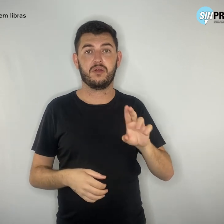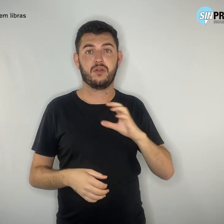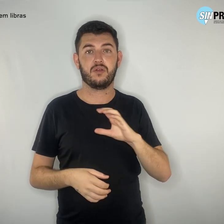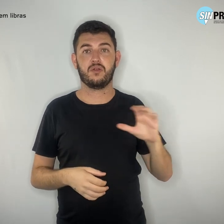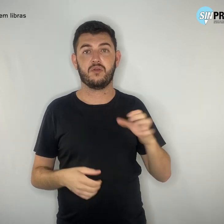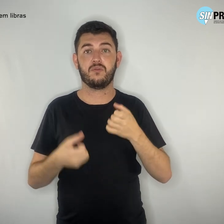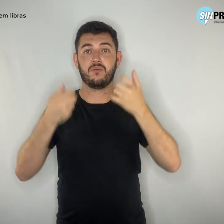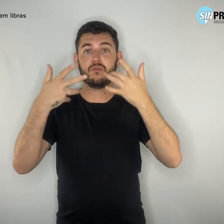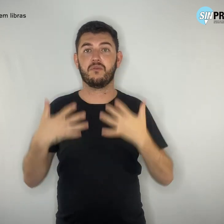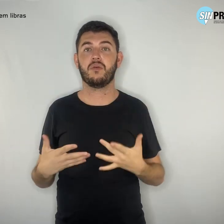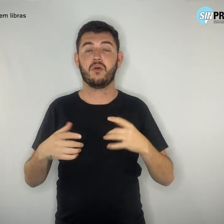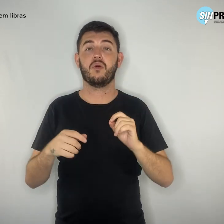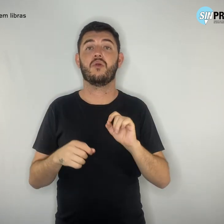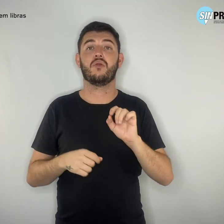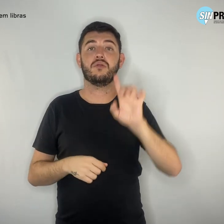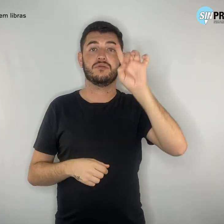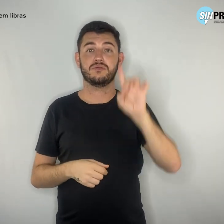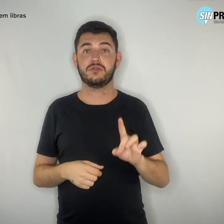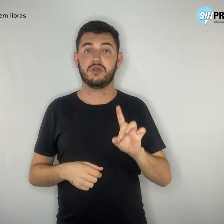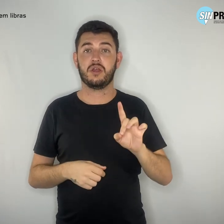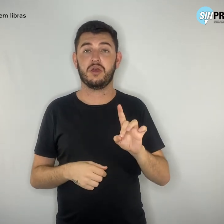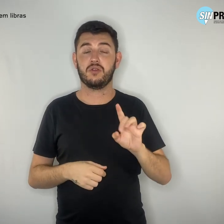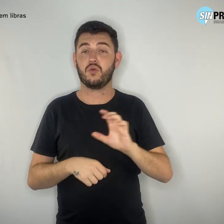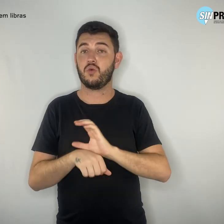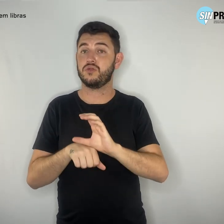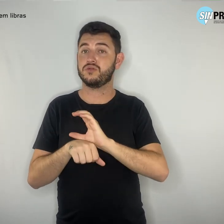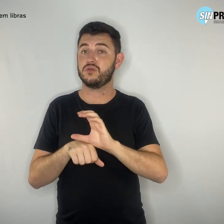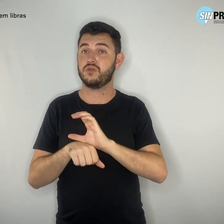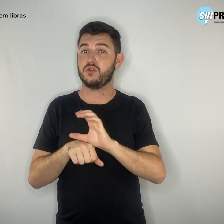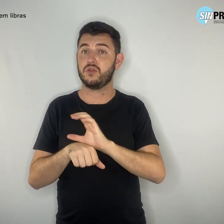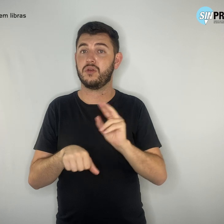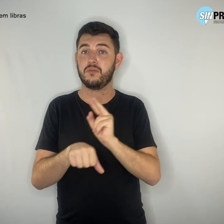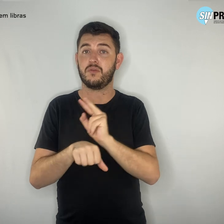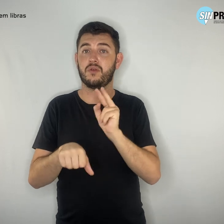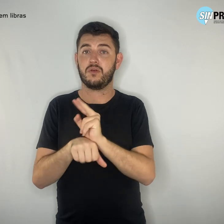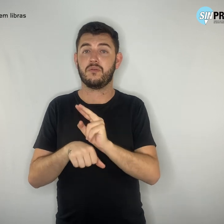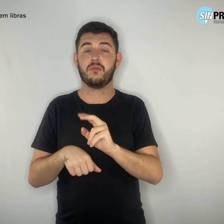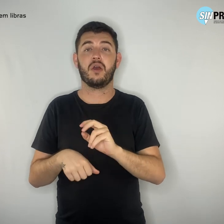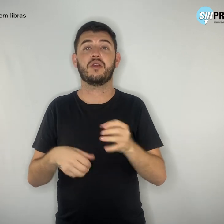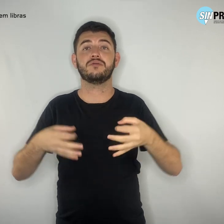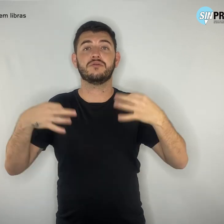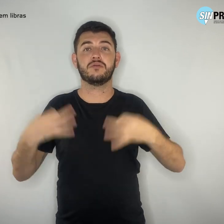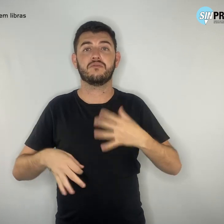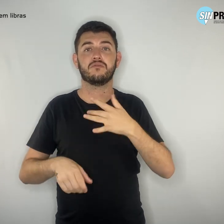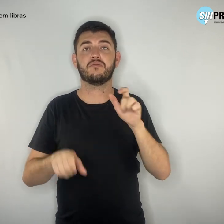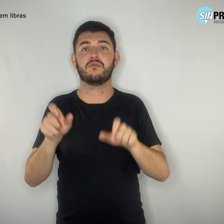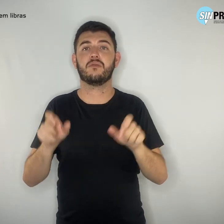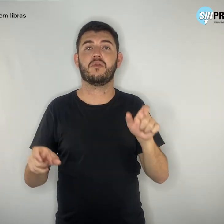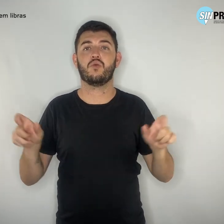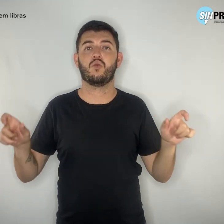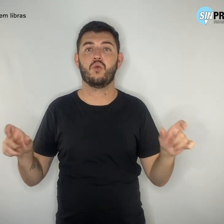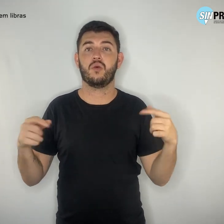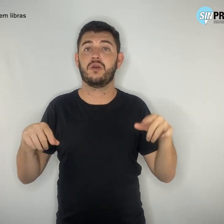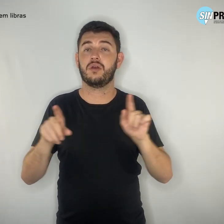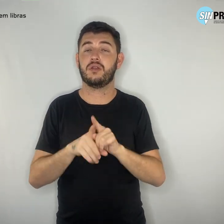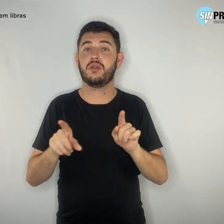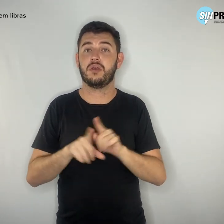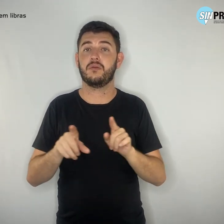dos direitos constitucionais, o princípio da dignidade da pessoa humana e o pluralismo político.